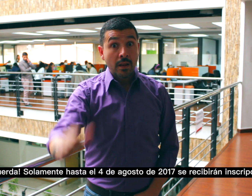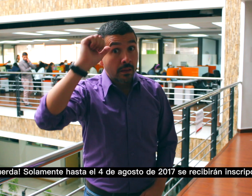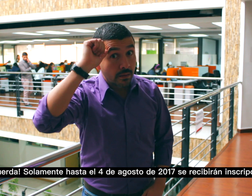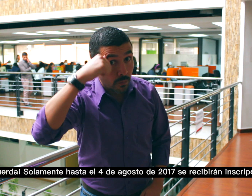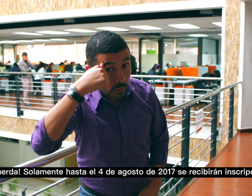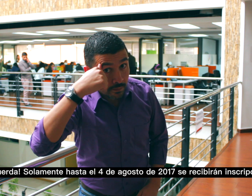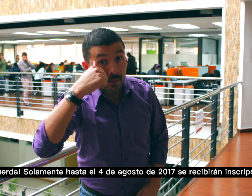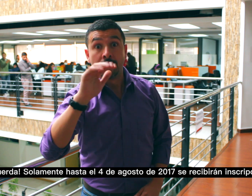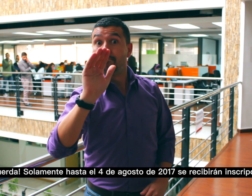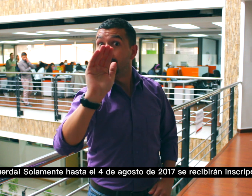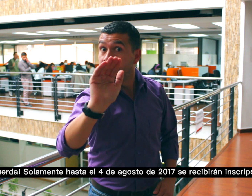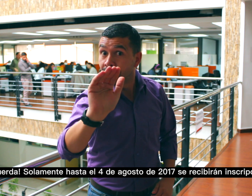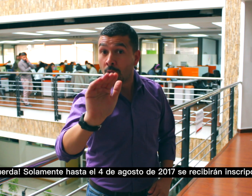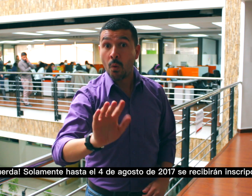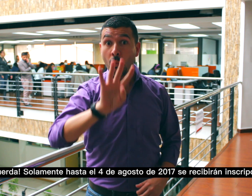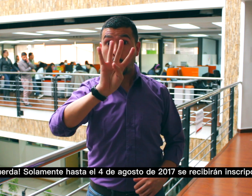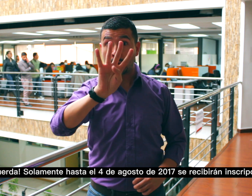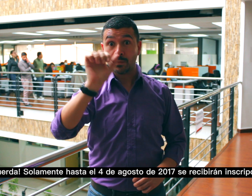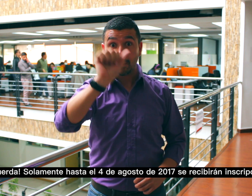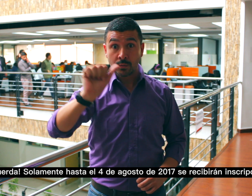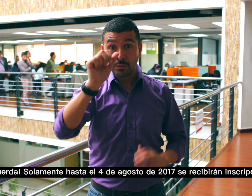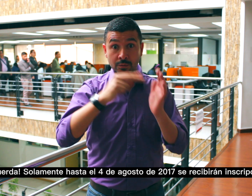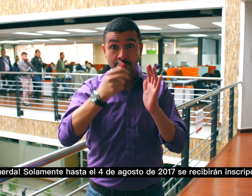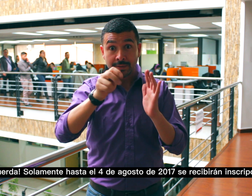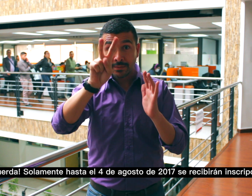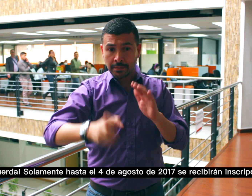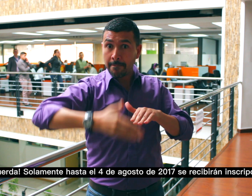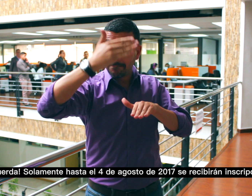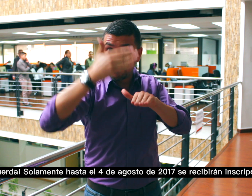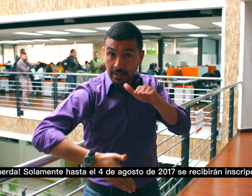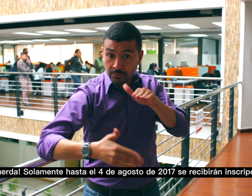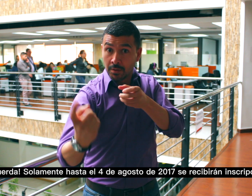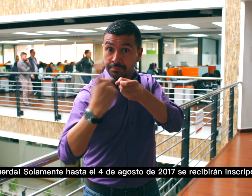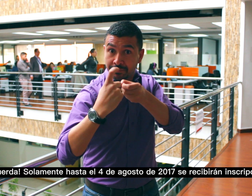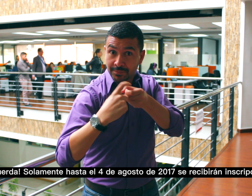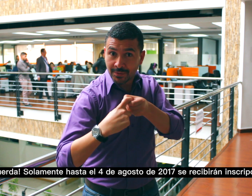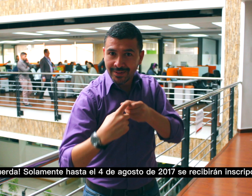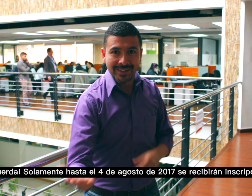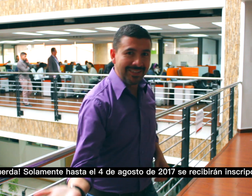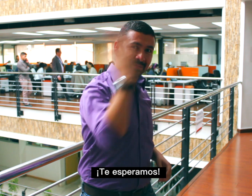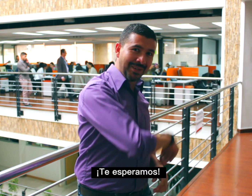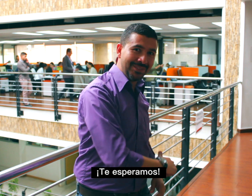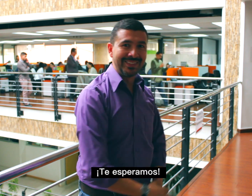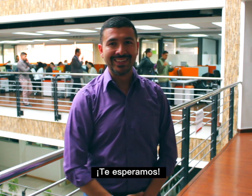Recuerda, solamente hasta el 4 de agosto de 2017 se recibirán inscripciones. ¡Te esperamos!